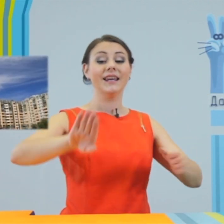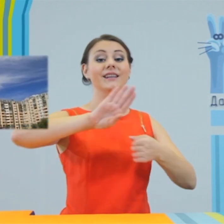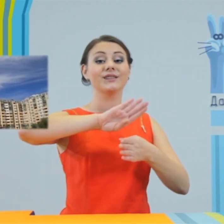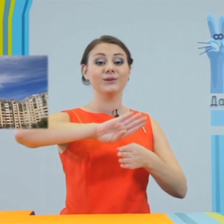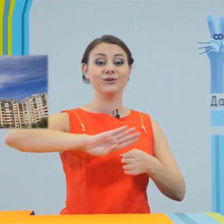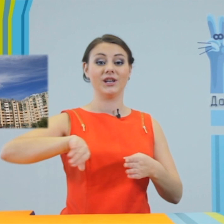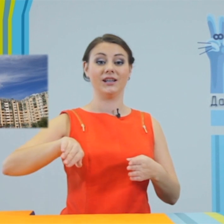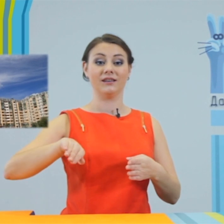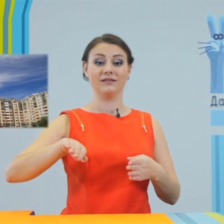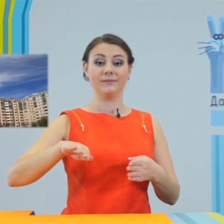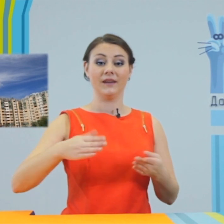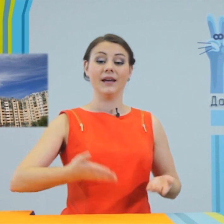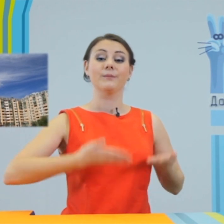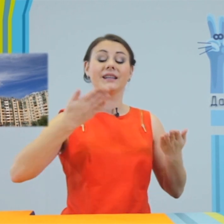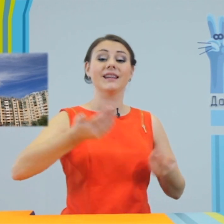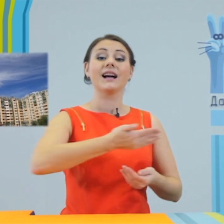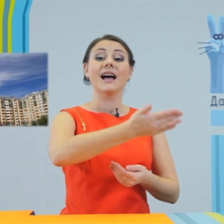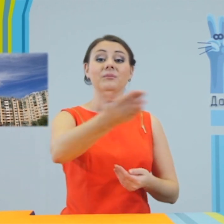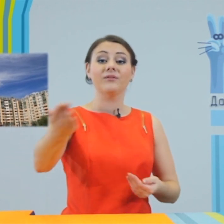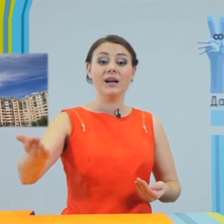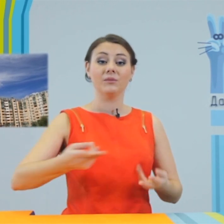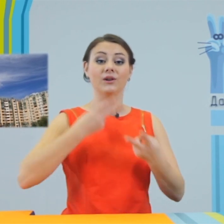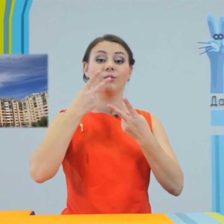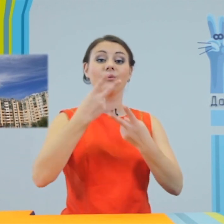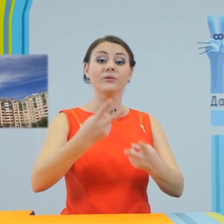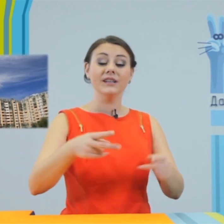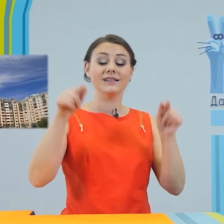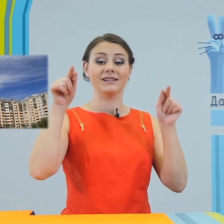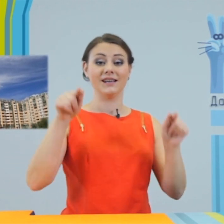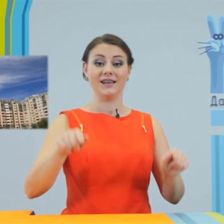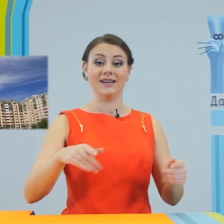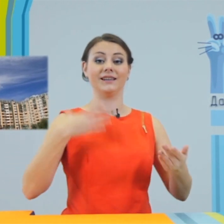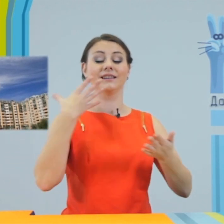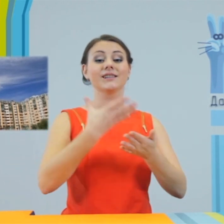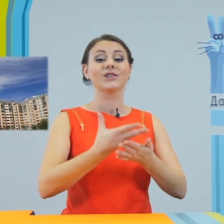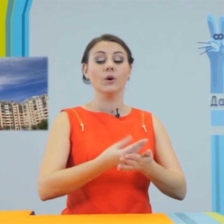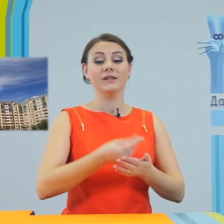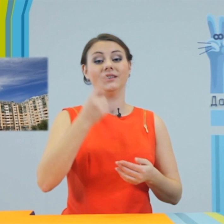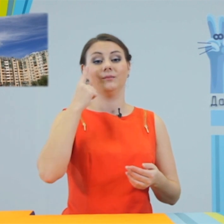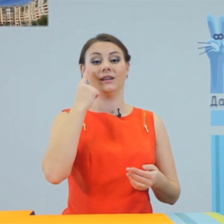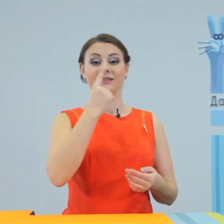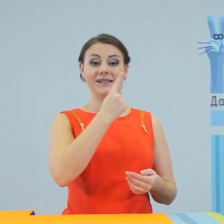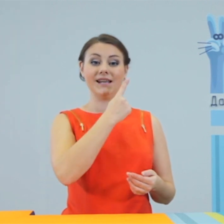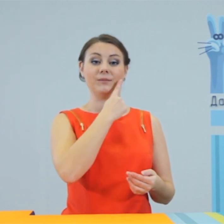исключение. Предлагаем вам увидеть это собственными глазами.